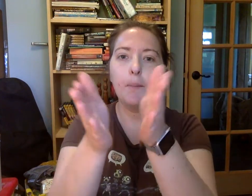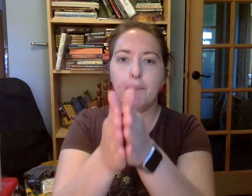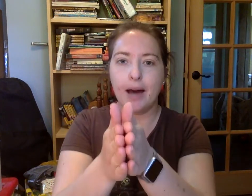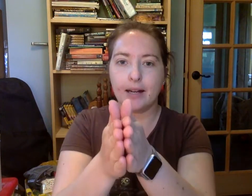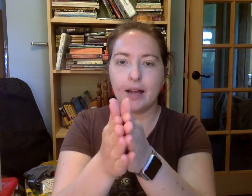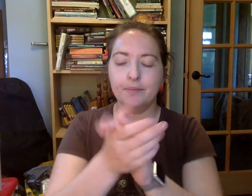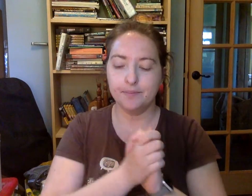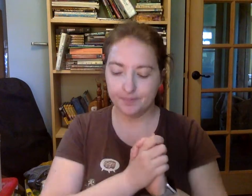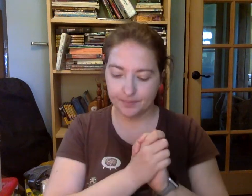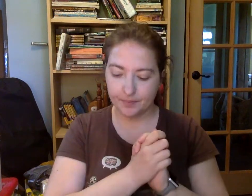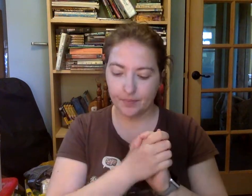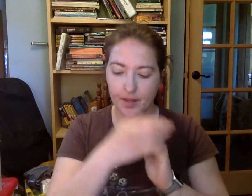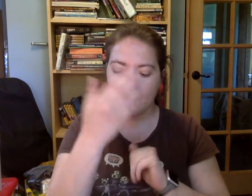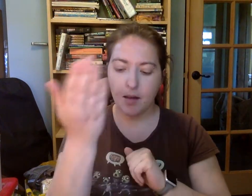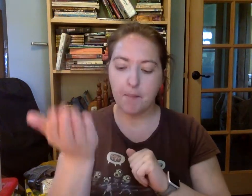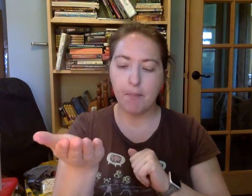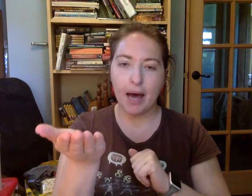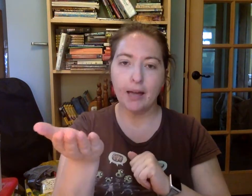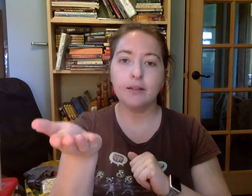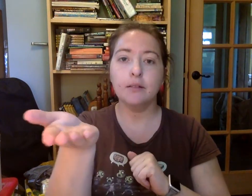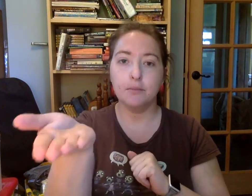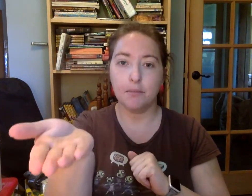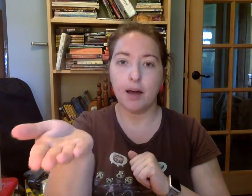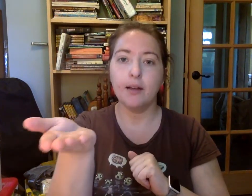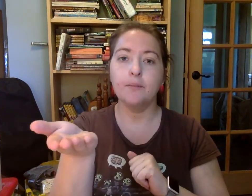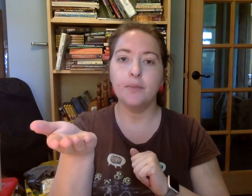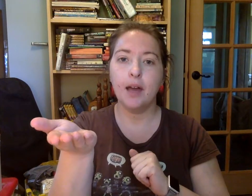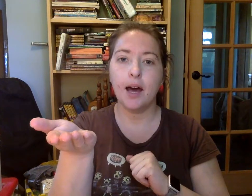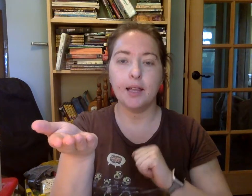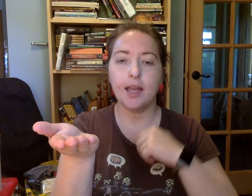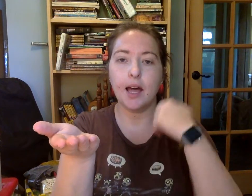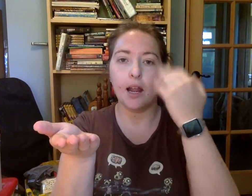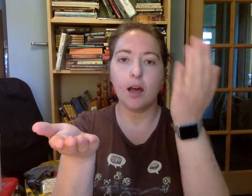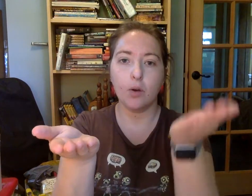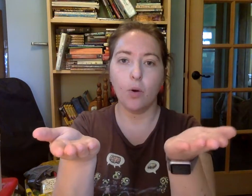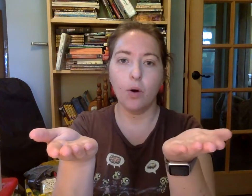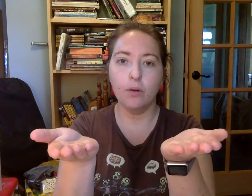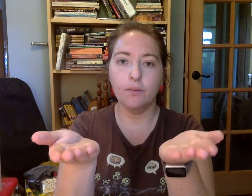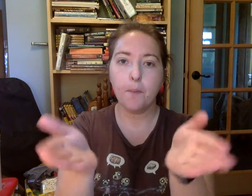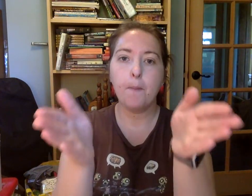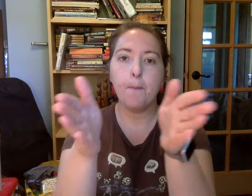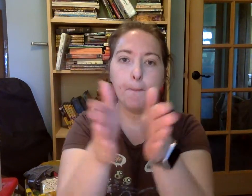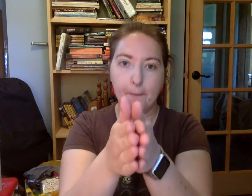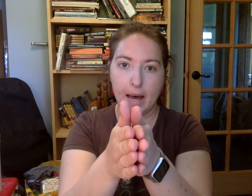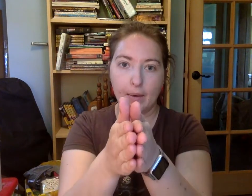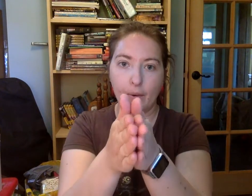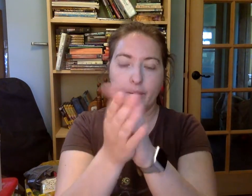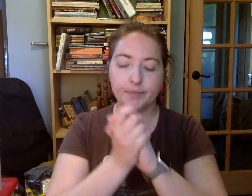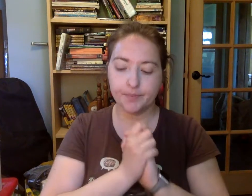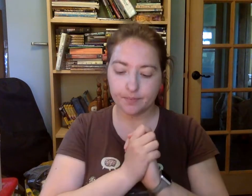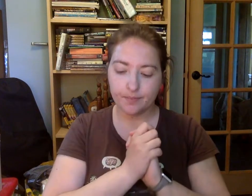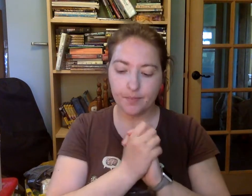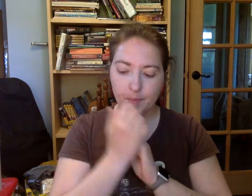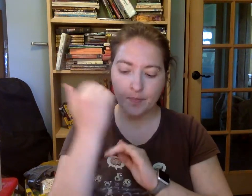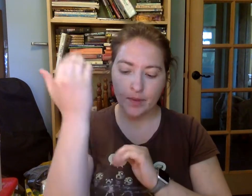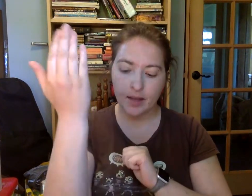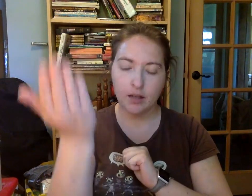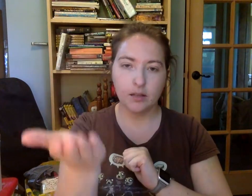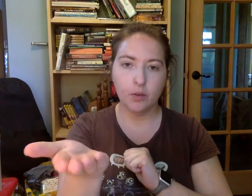Para. Ma. Ma. Añada. Go. Mago. Lu.